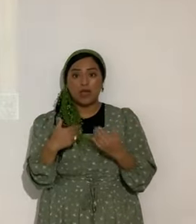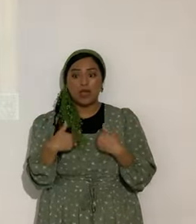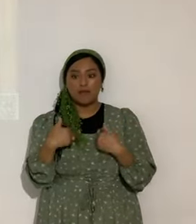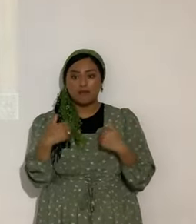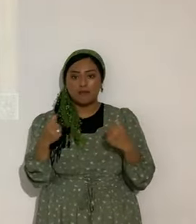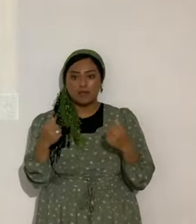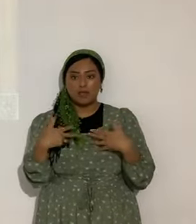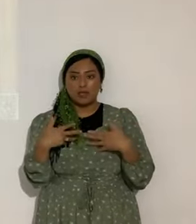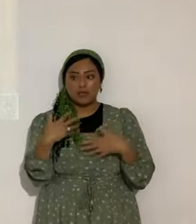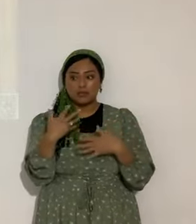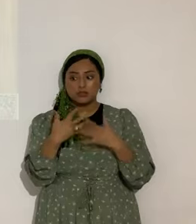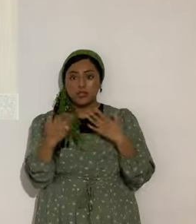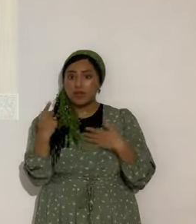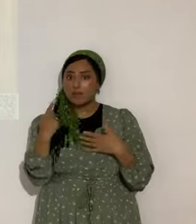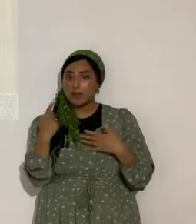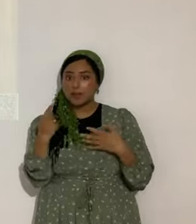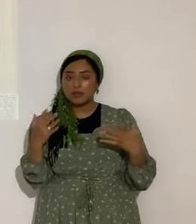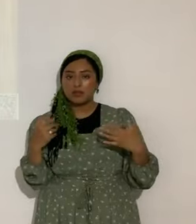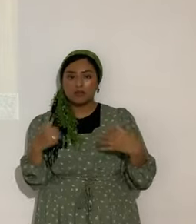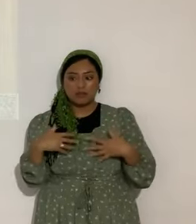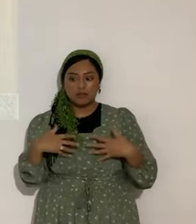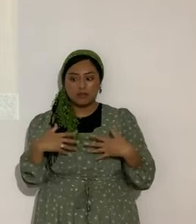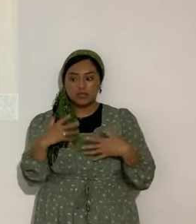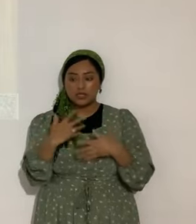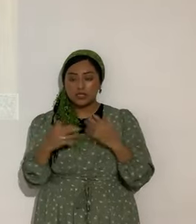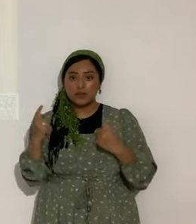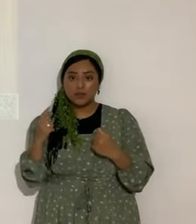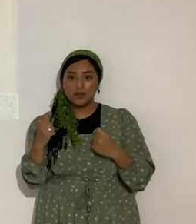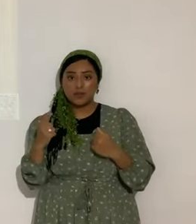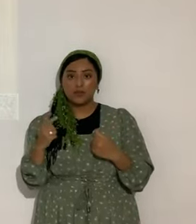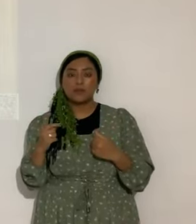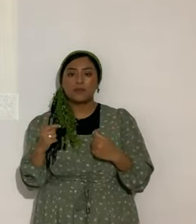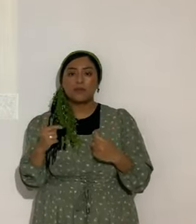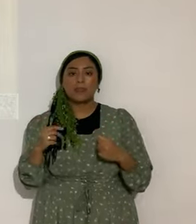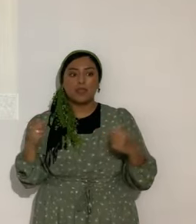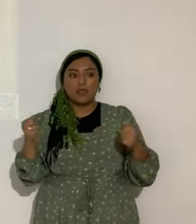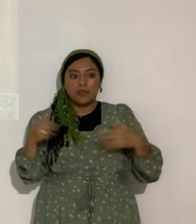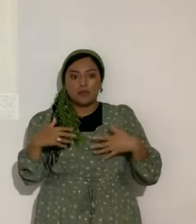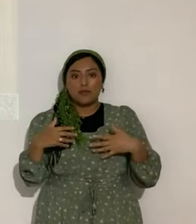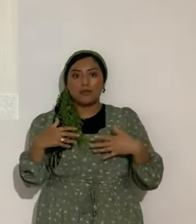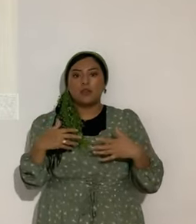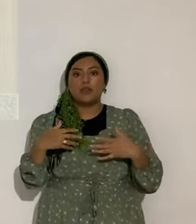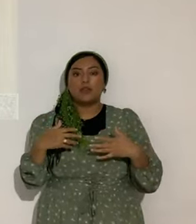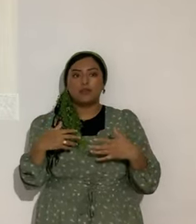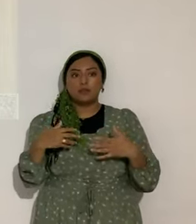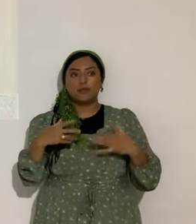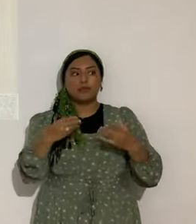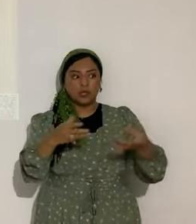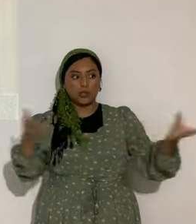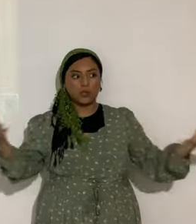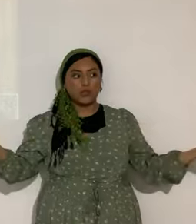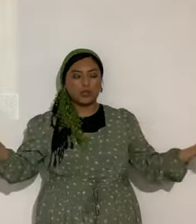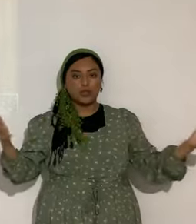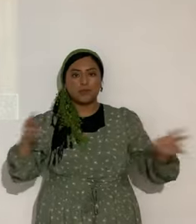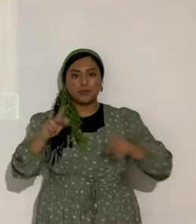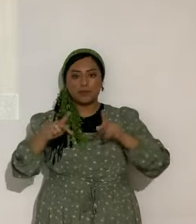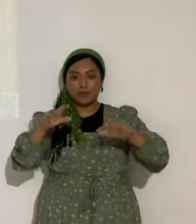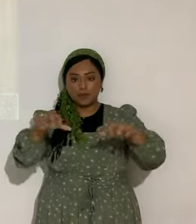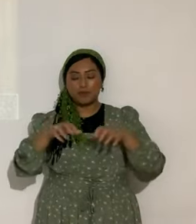O terror, más bien, a una angustia terrible. ¿Te da miedo a hablar en público? Yahshua te lo quita.